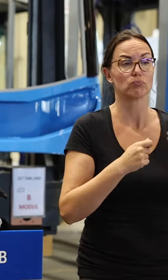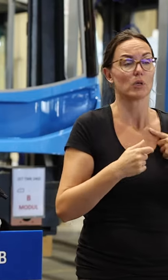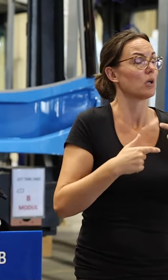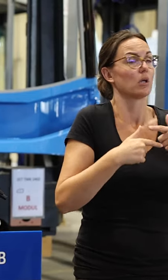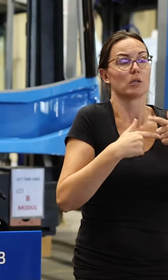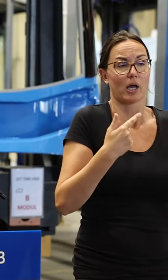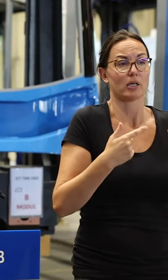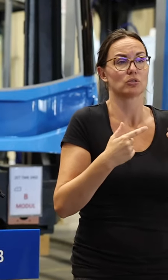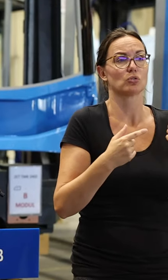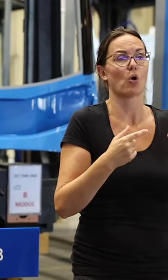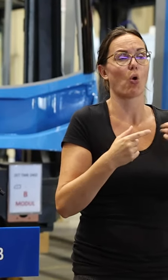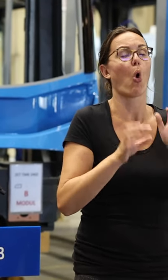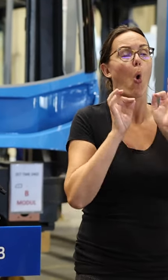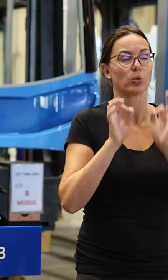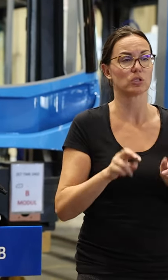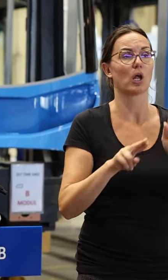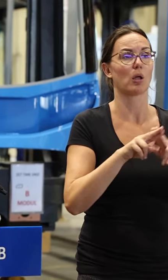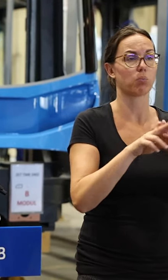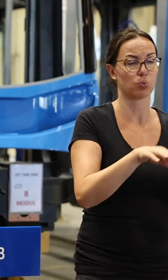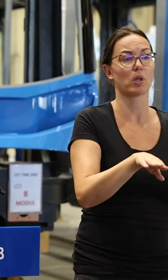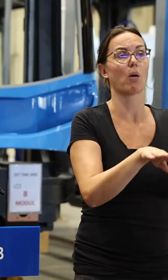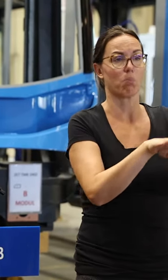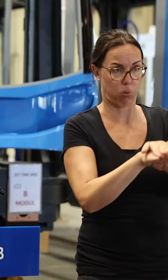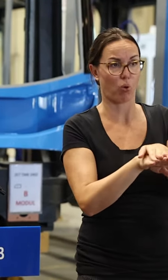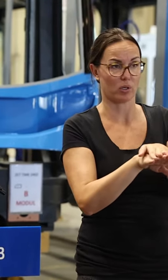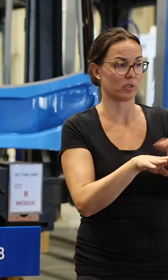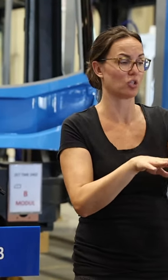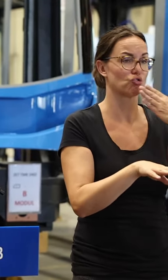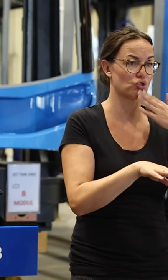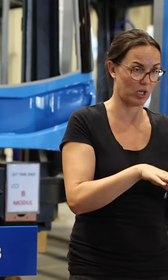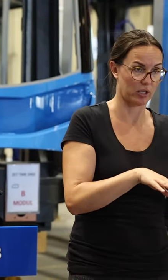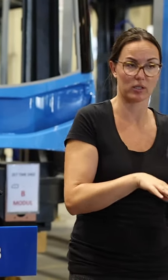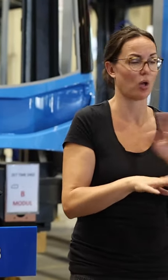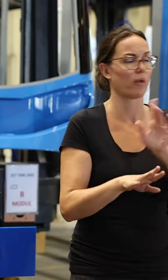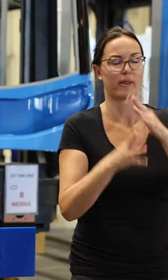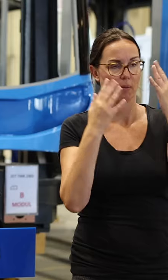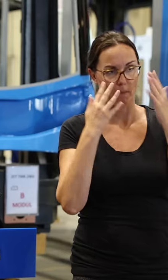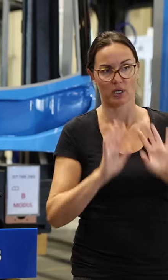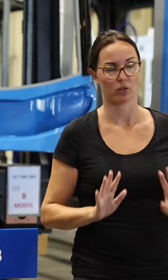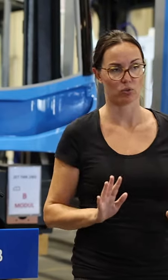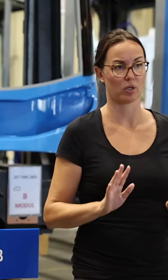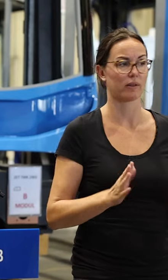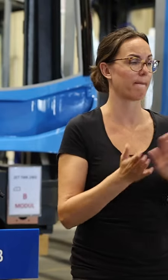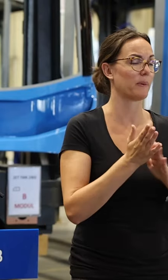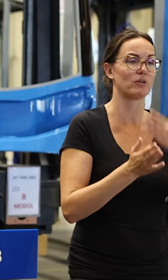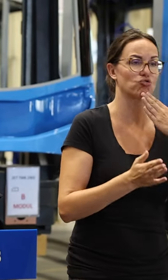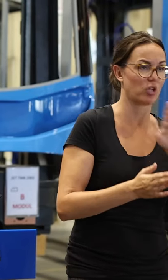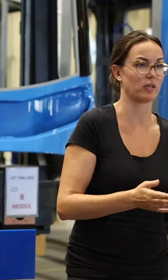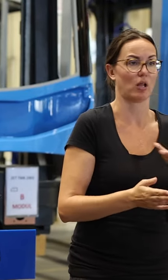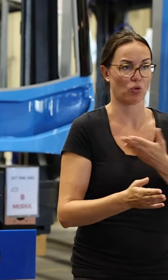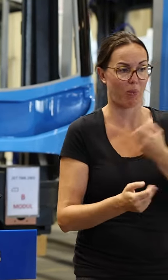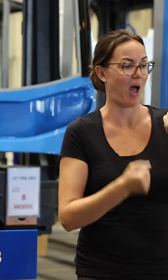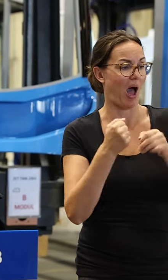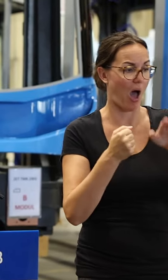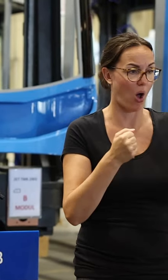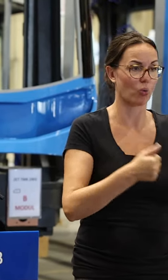naravno da će polica osiguranja koju VIO ima, to pokriti tu štetu. Tako da građani ne moraju brinuti bilo kakva šteta koja im je nastala na